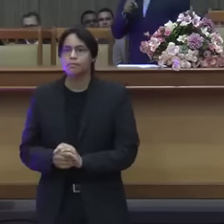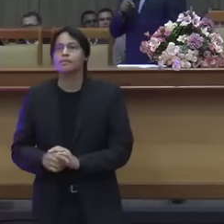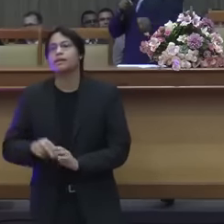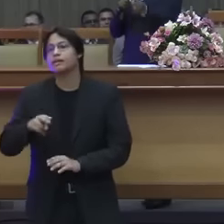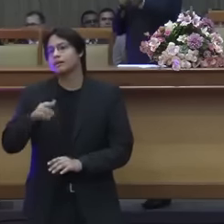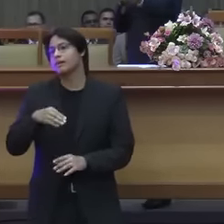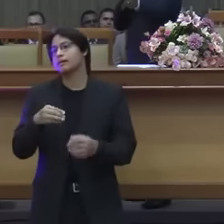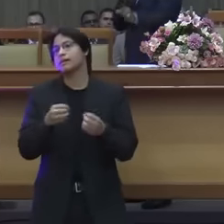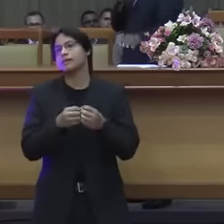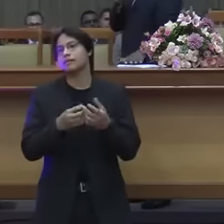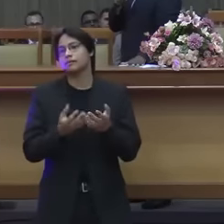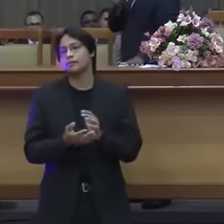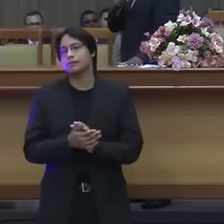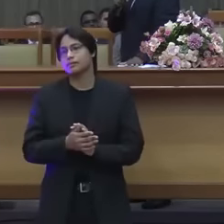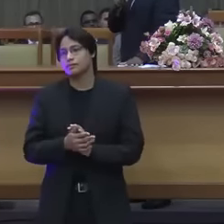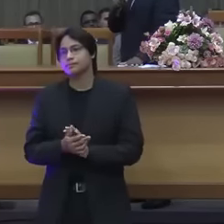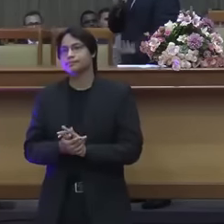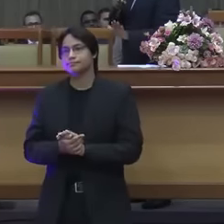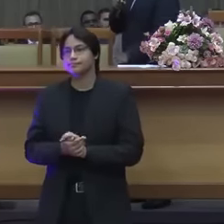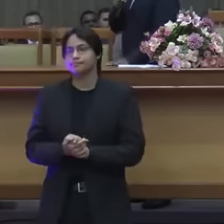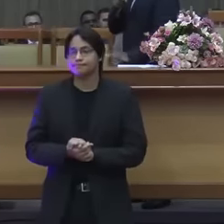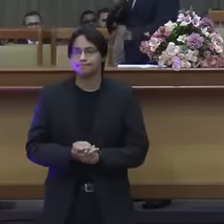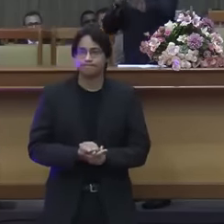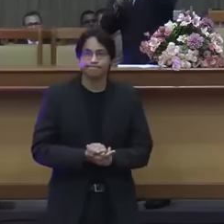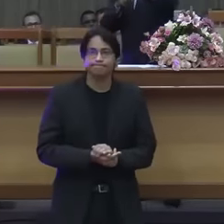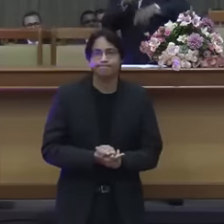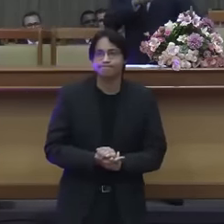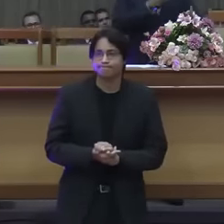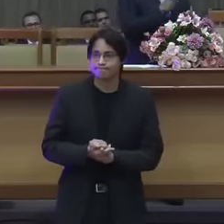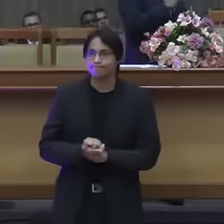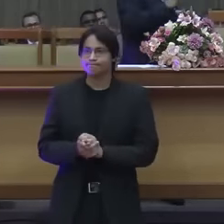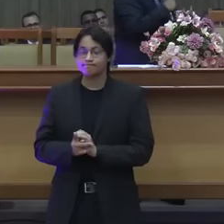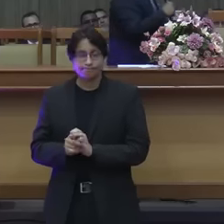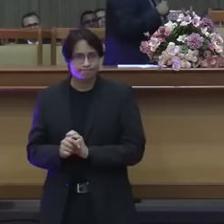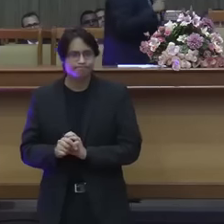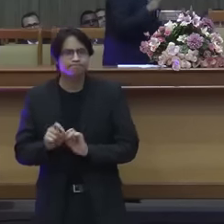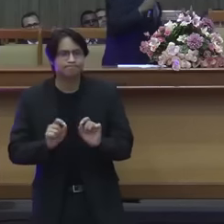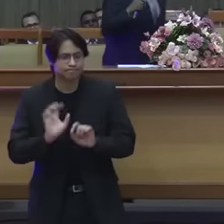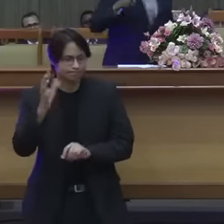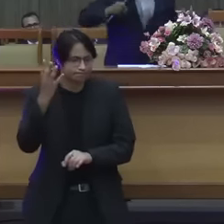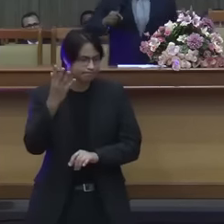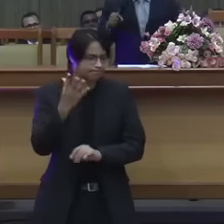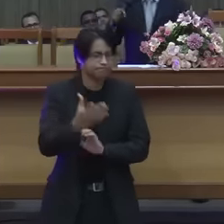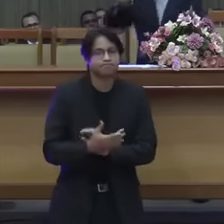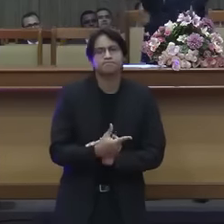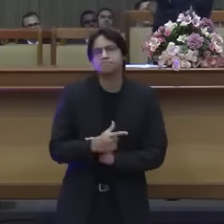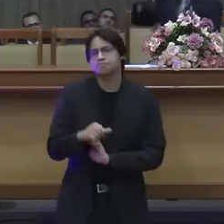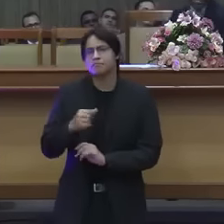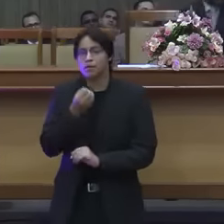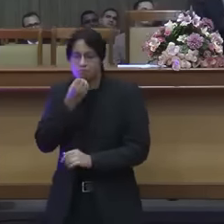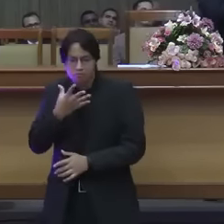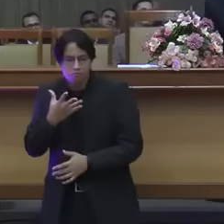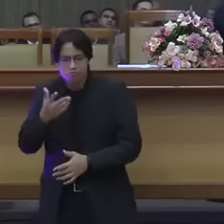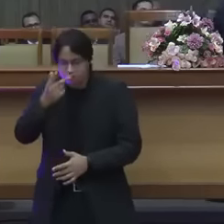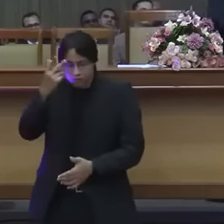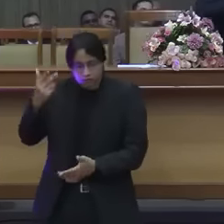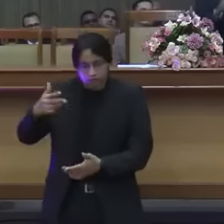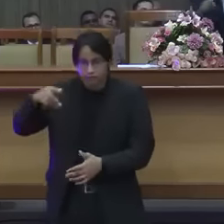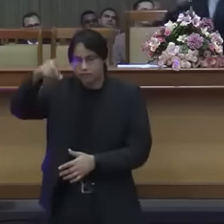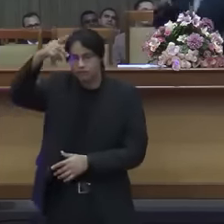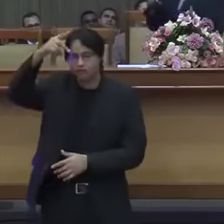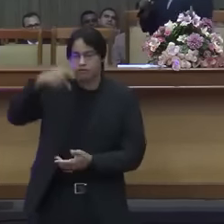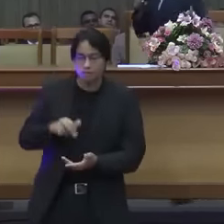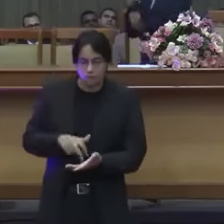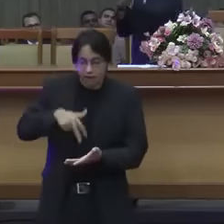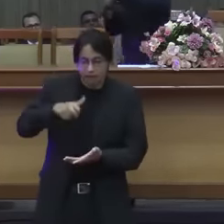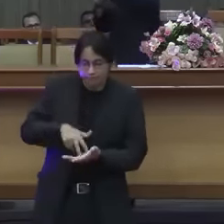quem é o teu próximo às vezes tem irmão aqui que é bom para pular é bom para fazer o reteté não é